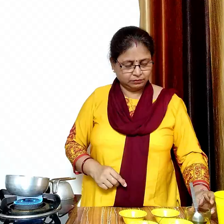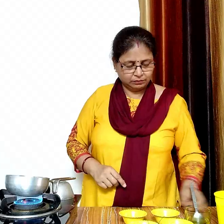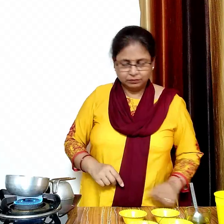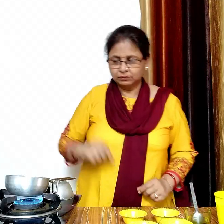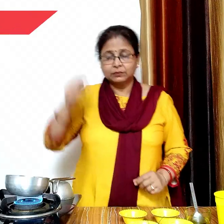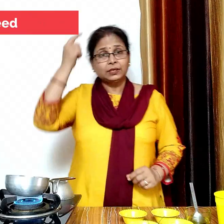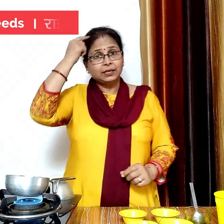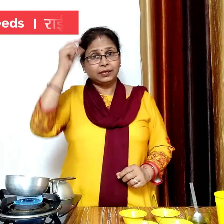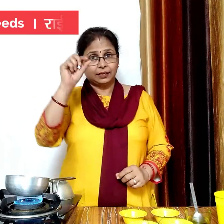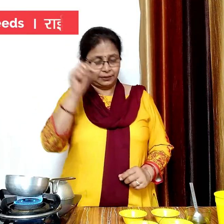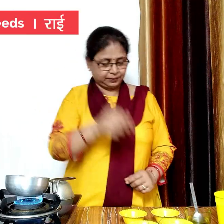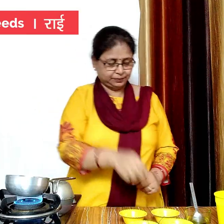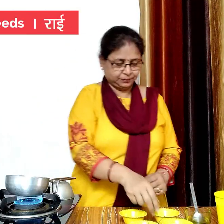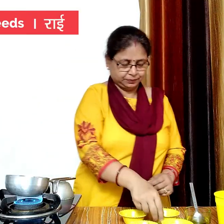अब इसमें एक चमस राई